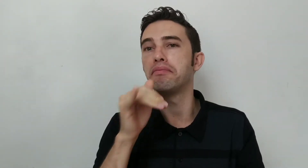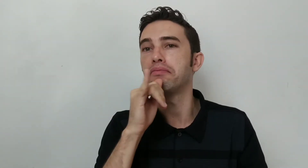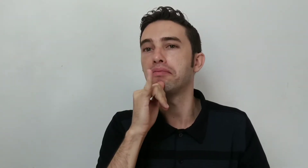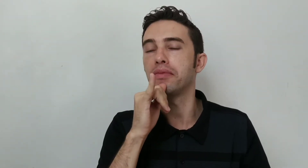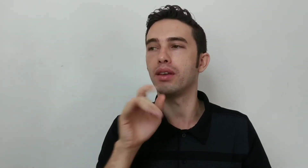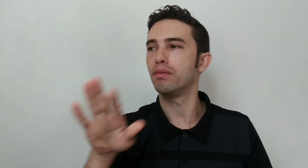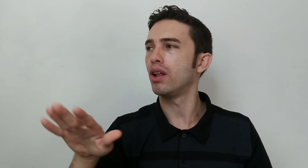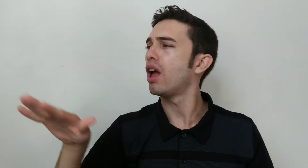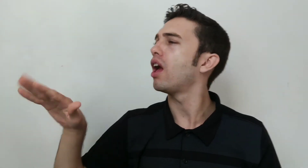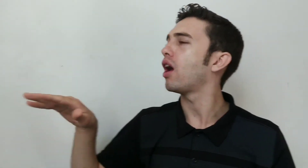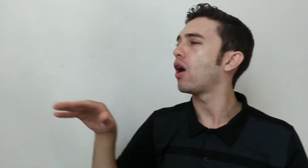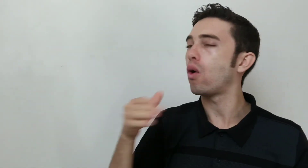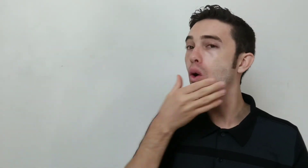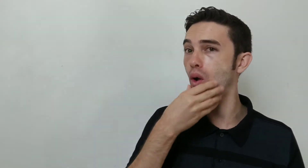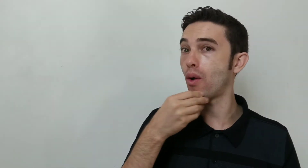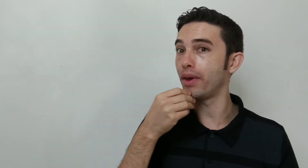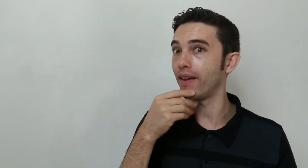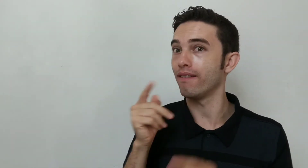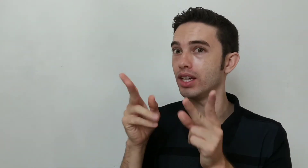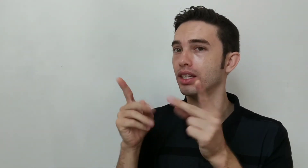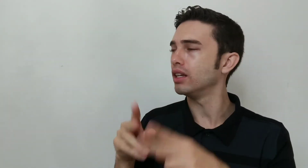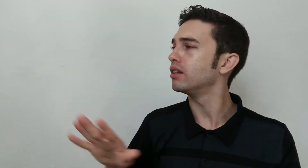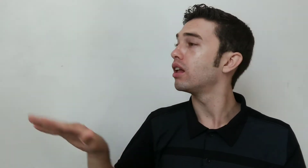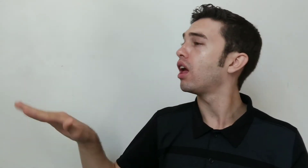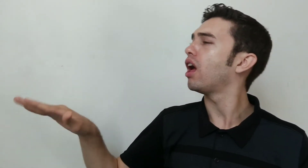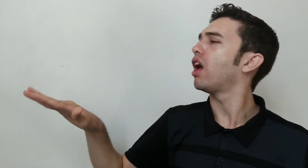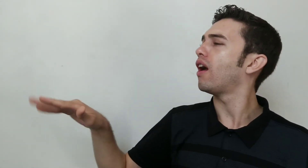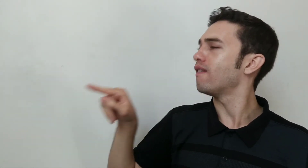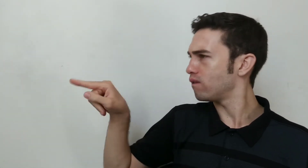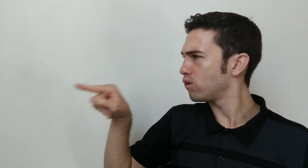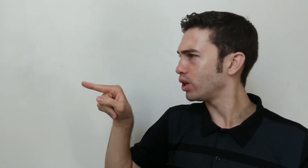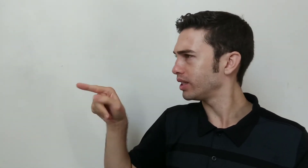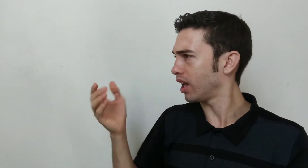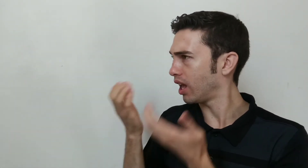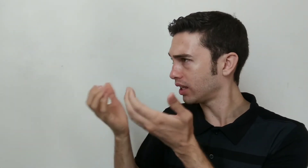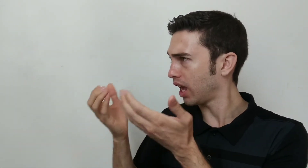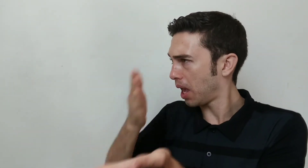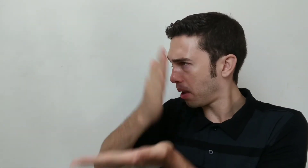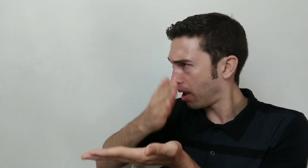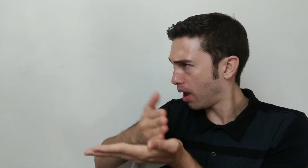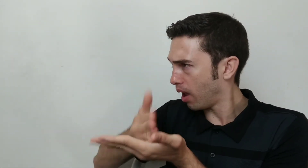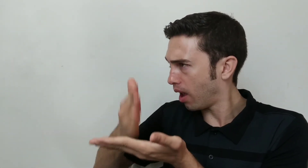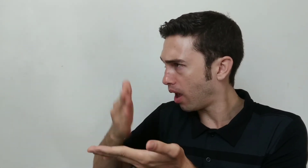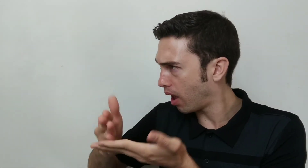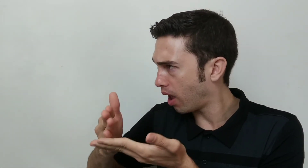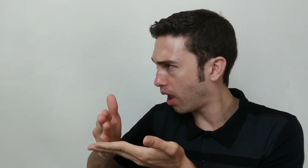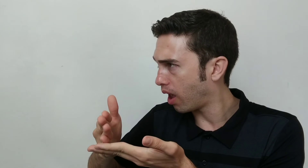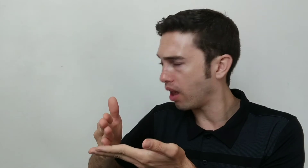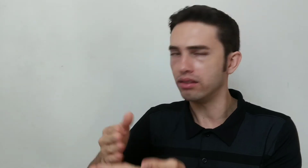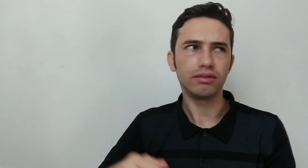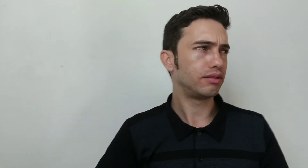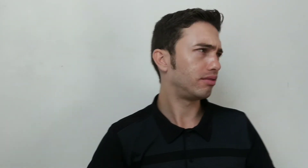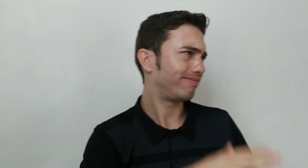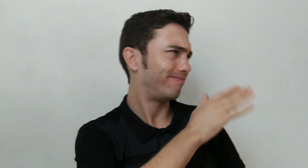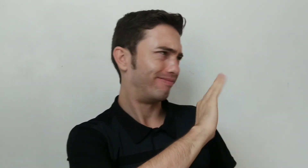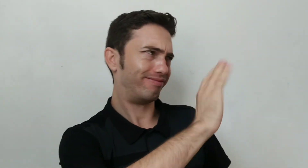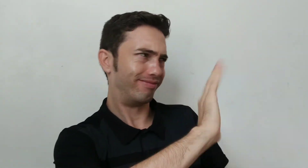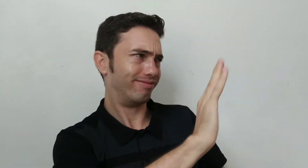Então por exemplo, o homem, né, vendedor, você deseja parcelar? Não,